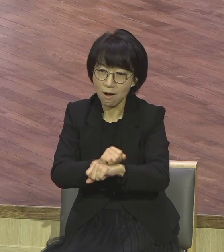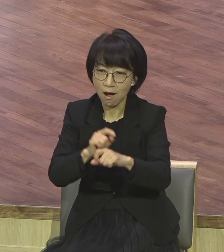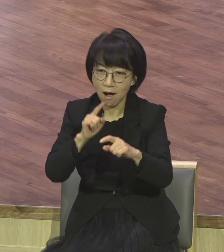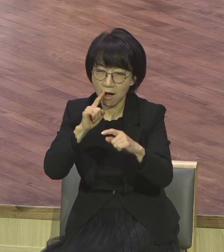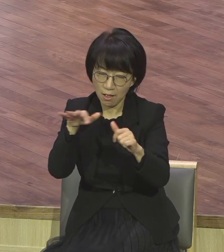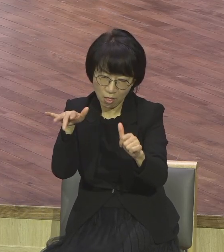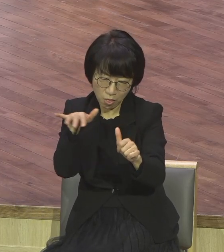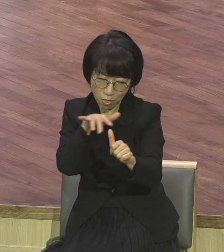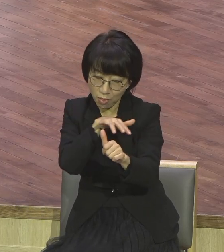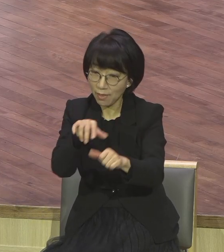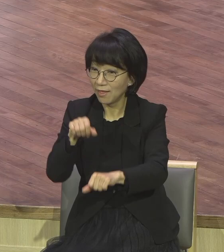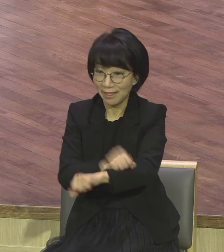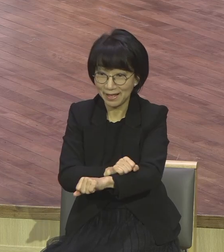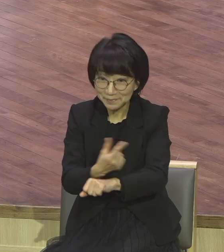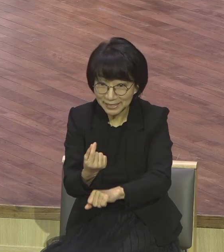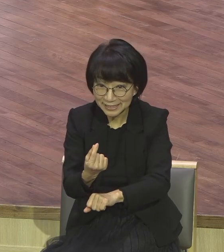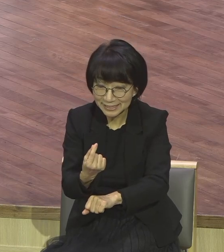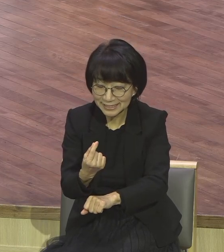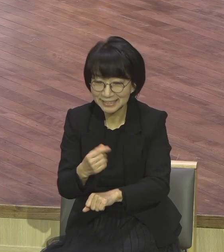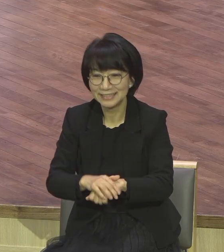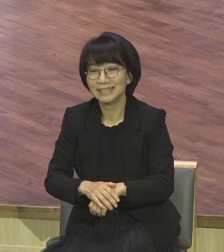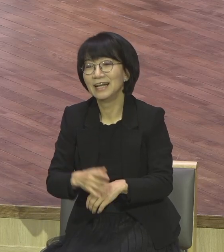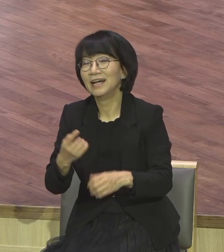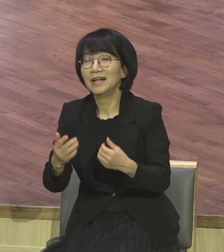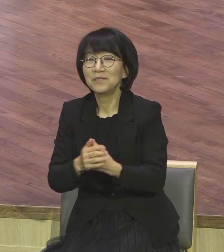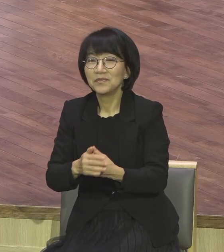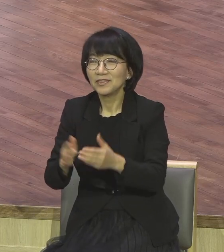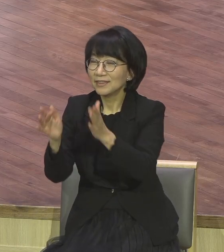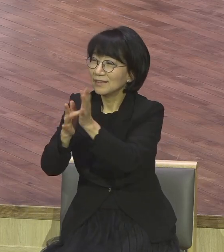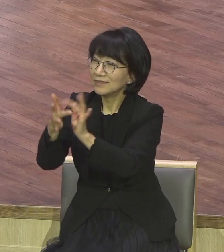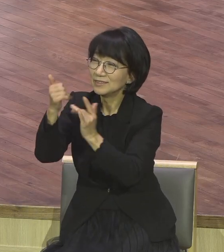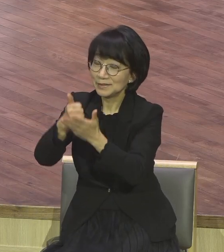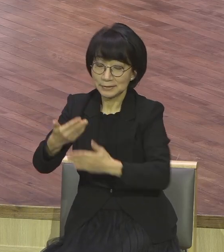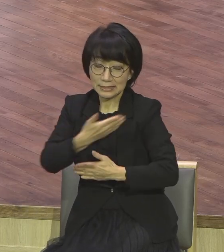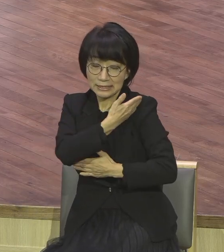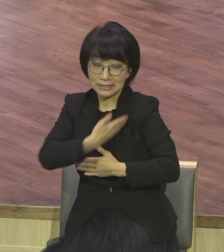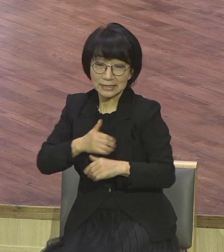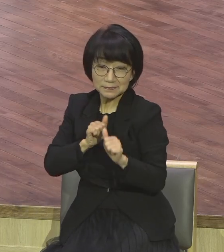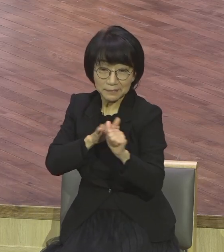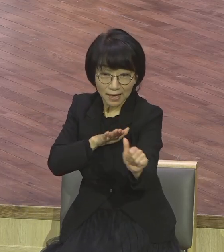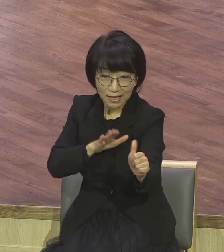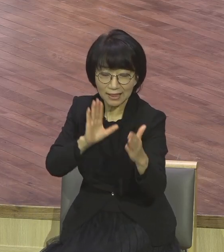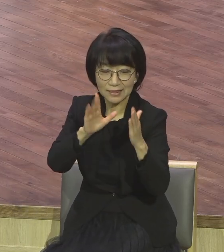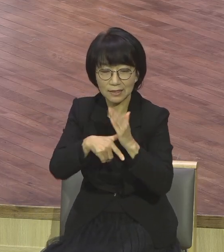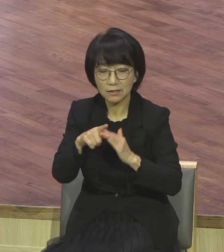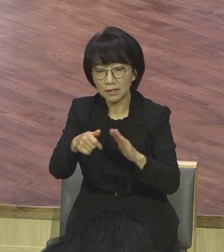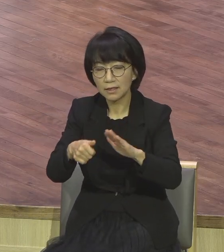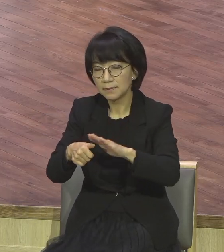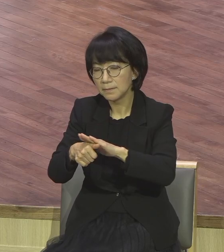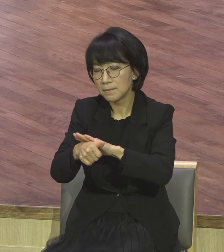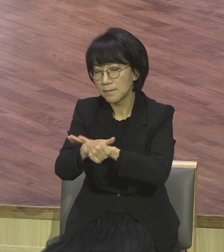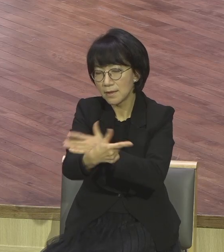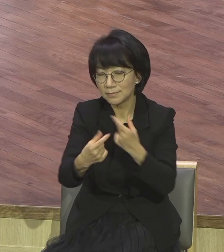예수님께서 제자들을 파송하시면서 뱀같이 지혜롭게 하라고 말씀 이유가 무슨 말이냐